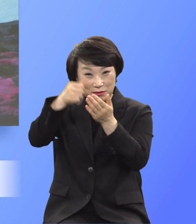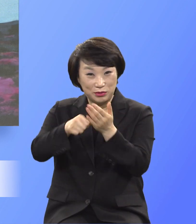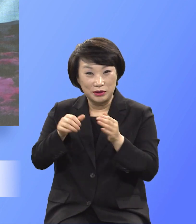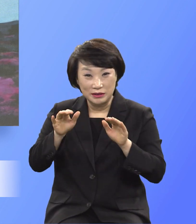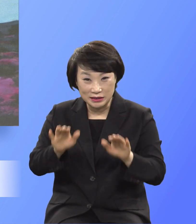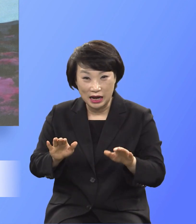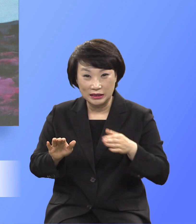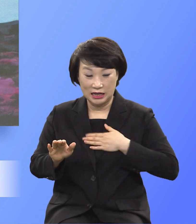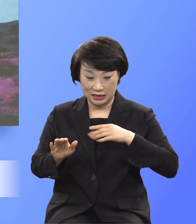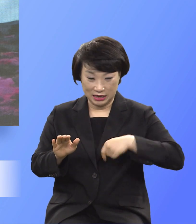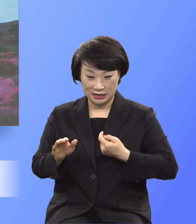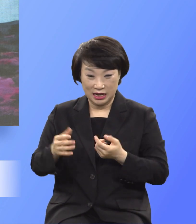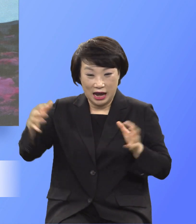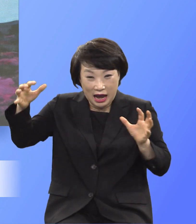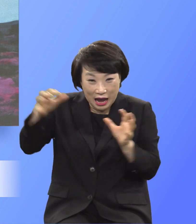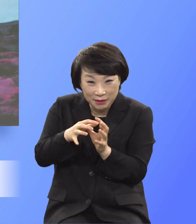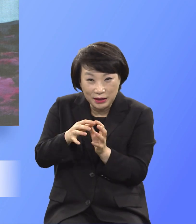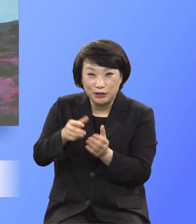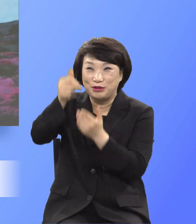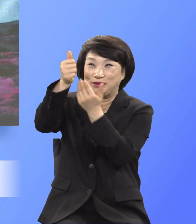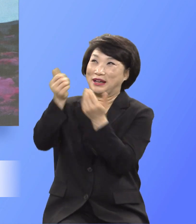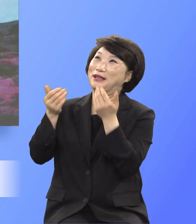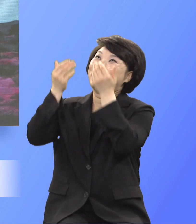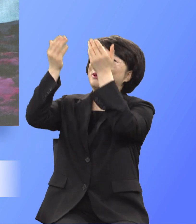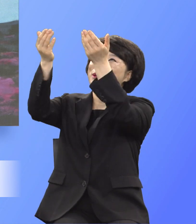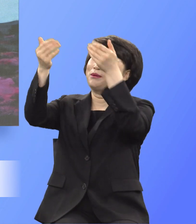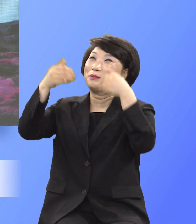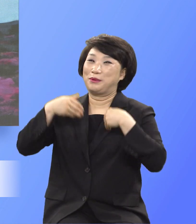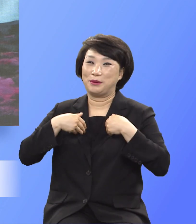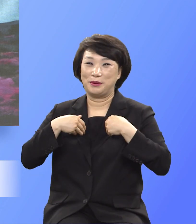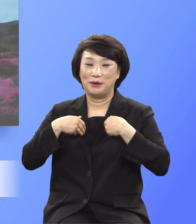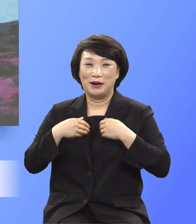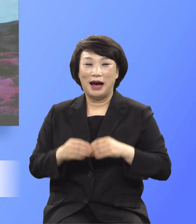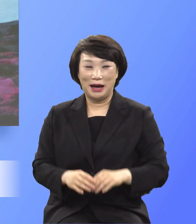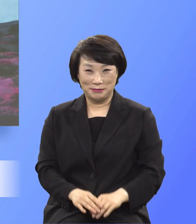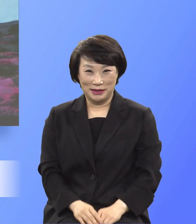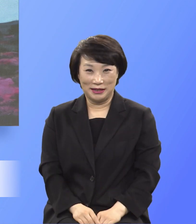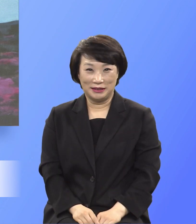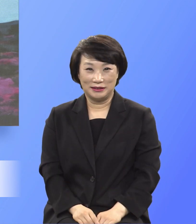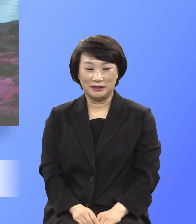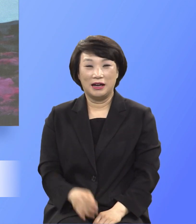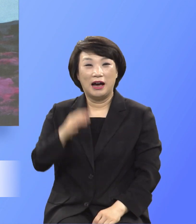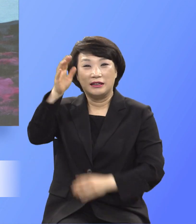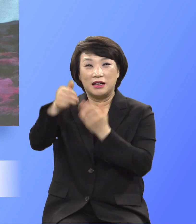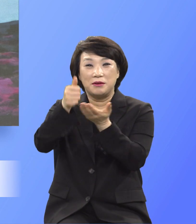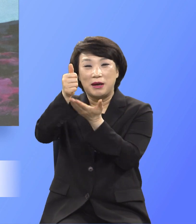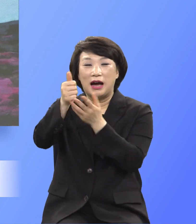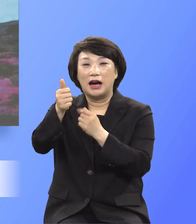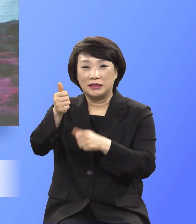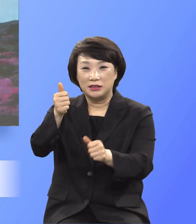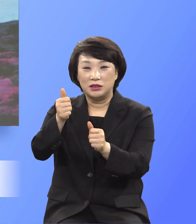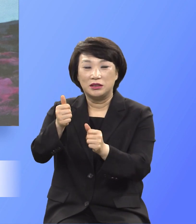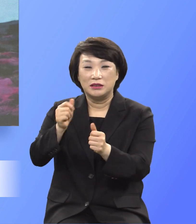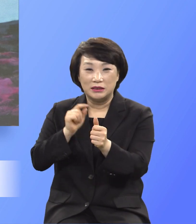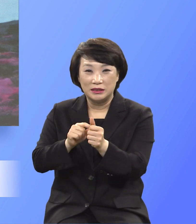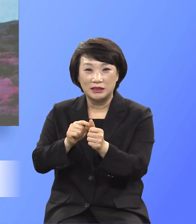나를 함께 죽게 올려 드리는 것입니다. 그러므로 하나님의 아들 독생자에 대한 애착을